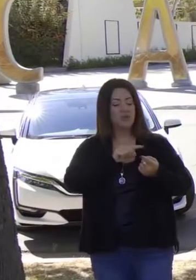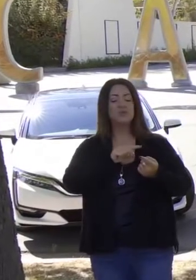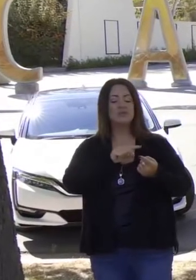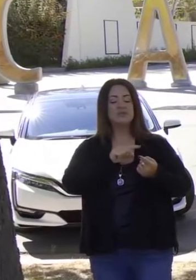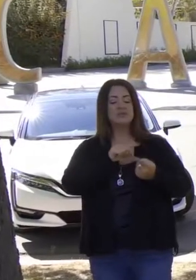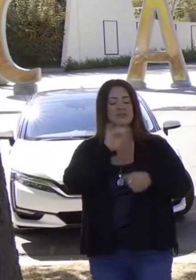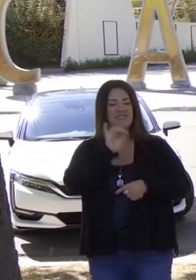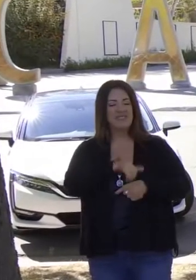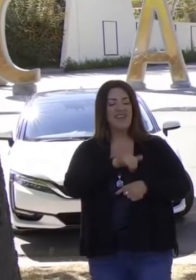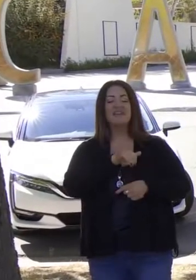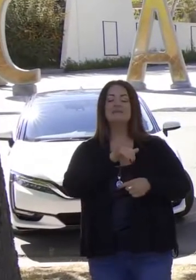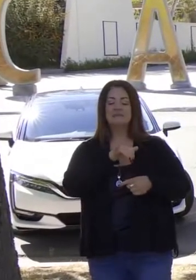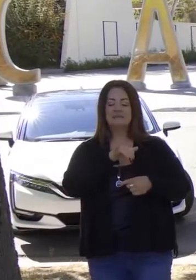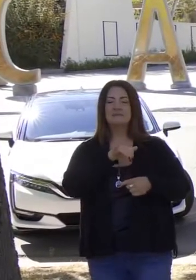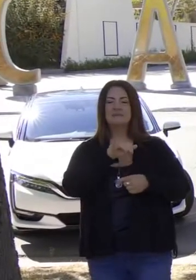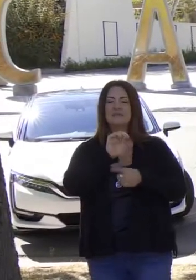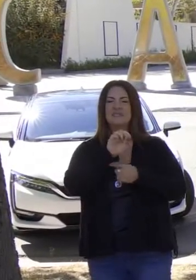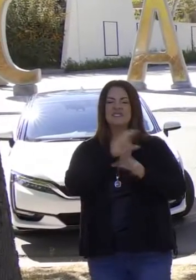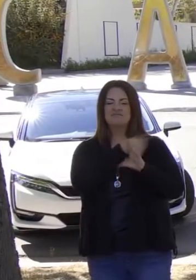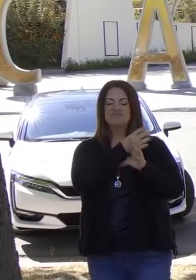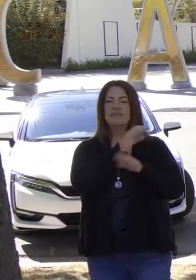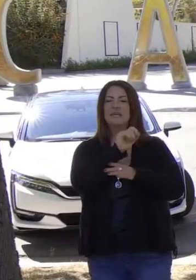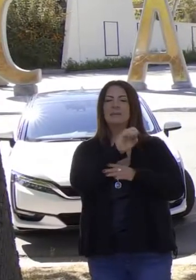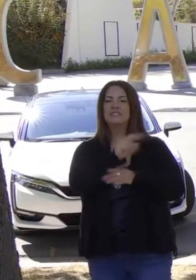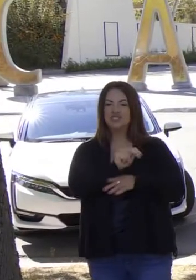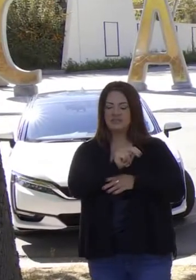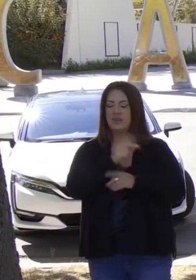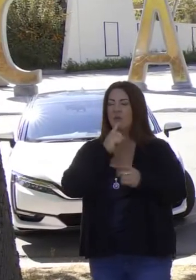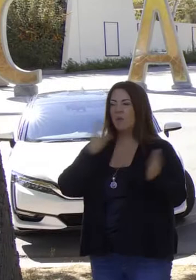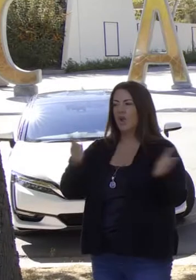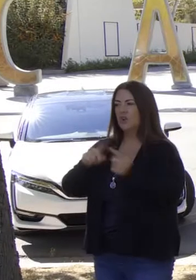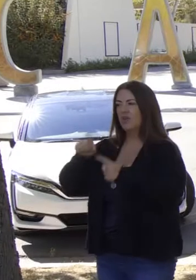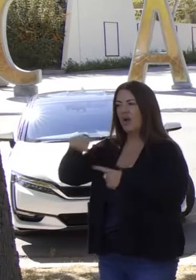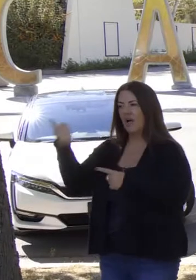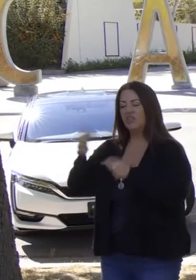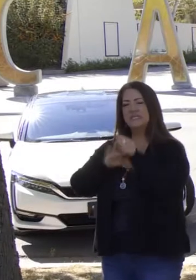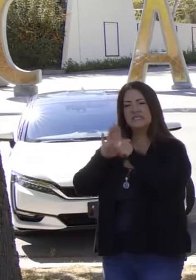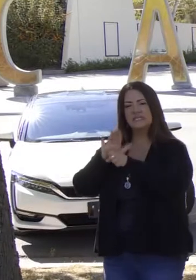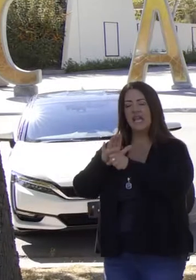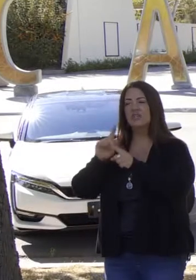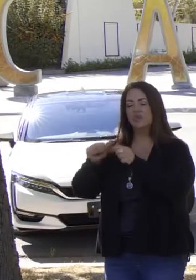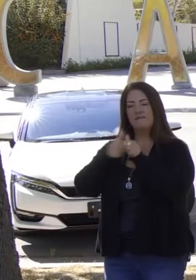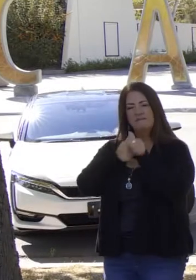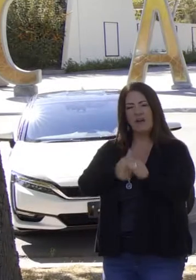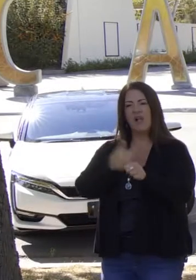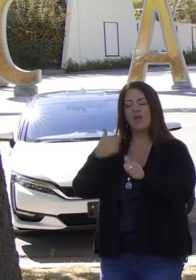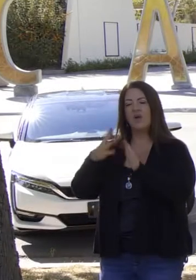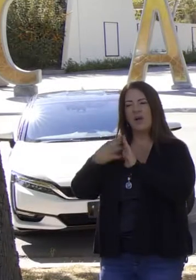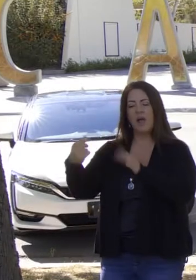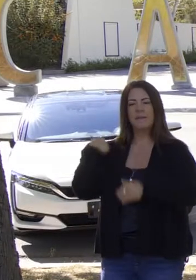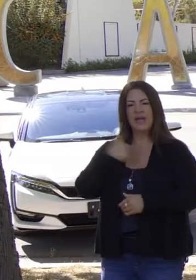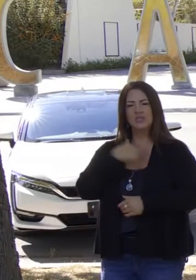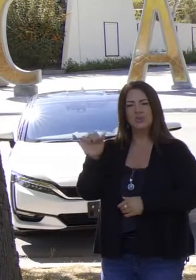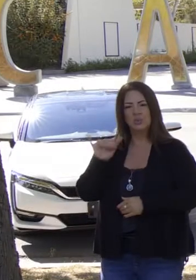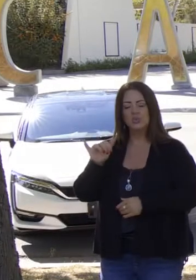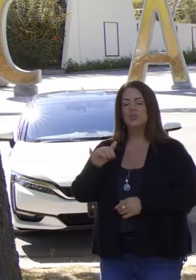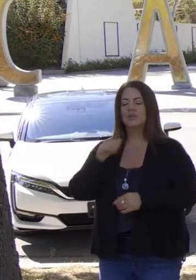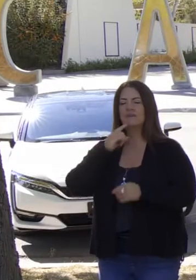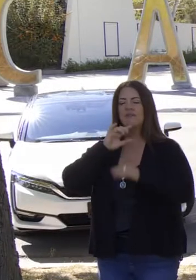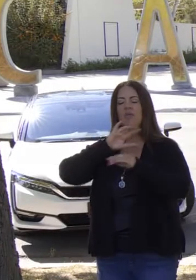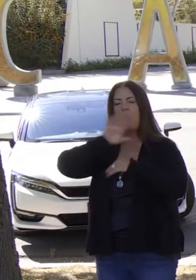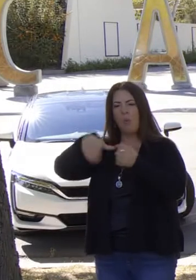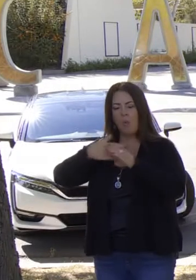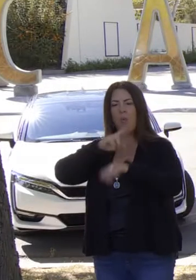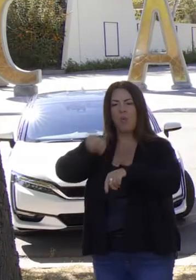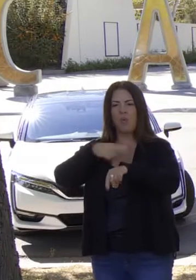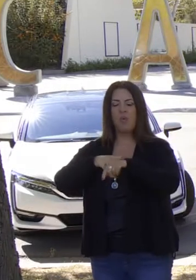esto es en el sector de transportes y de instar a otros estados a que asuman lo mismo en su liderazgo a